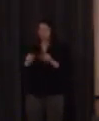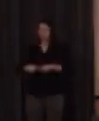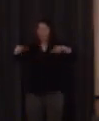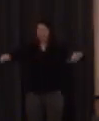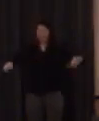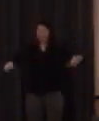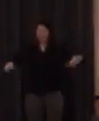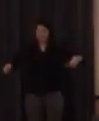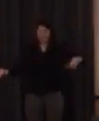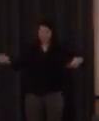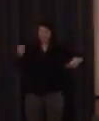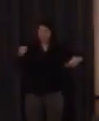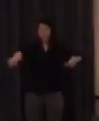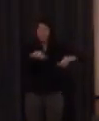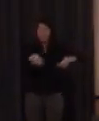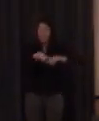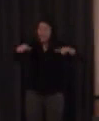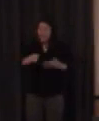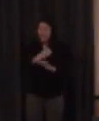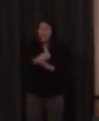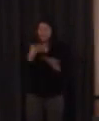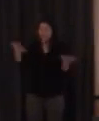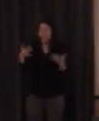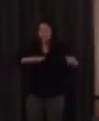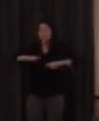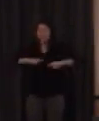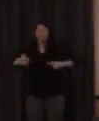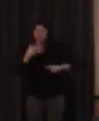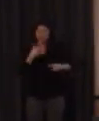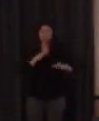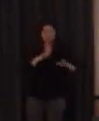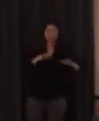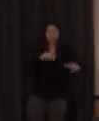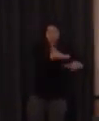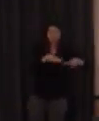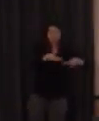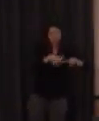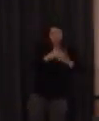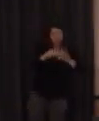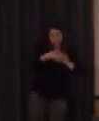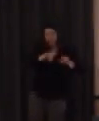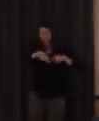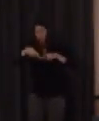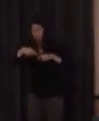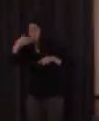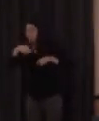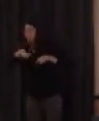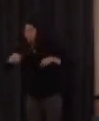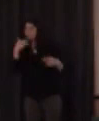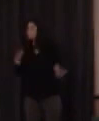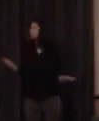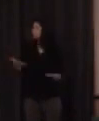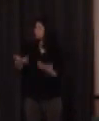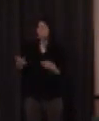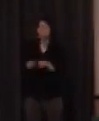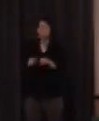fa la part llengües de signes i després si hi ha els alumnes vients si no m'he perdut alguna cosa de l'estructura de la classe